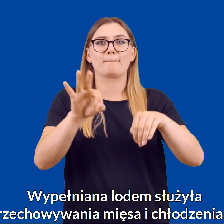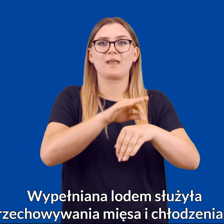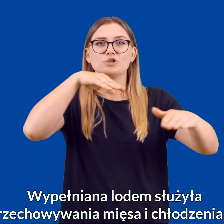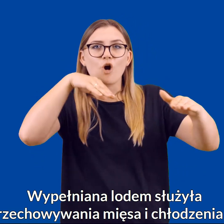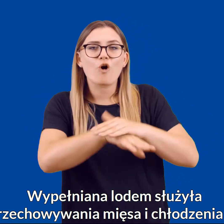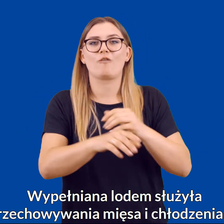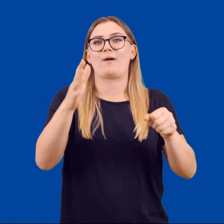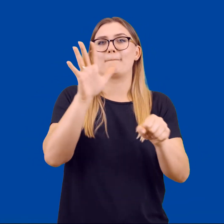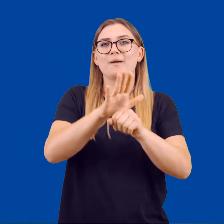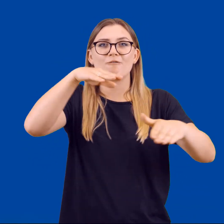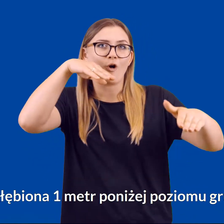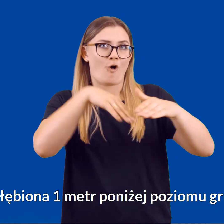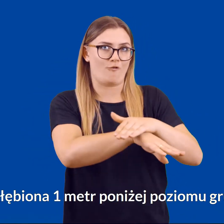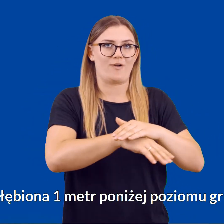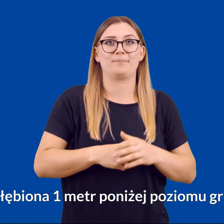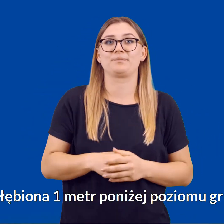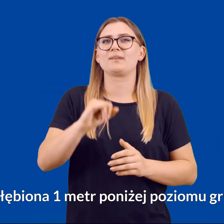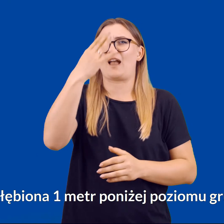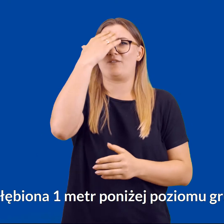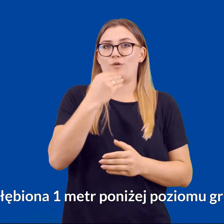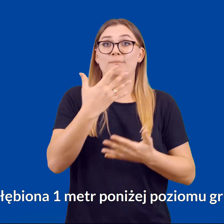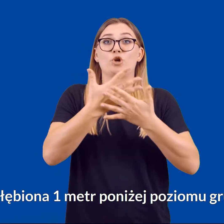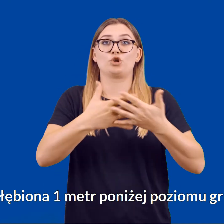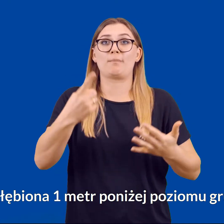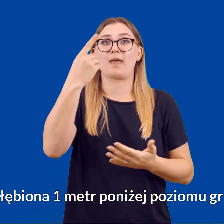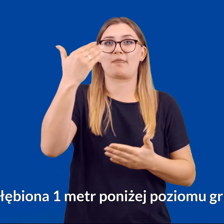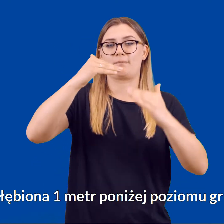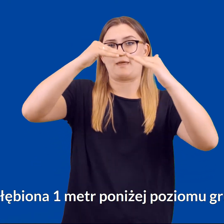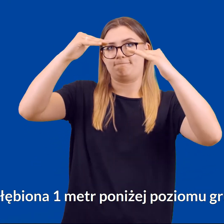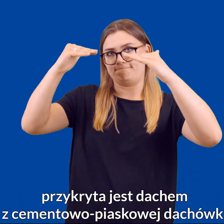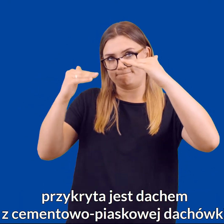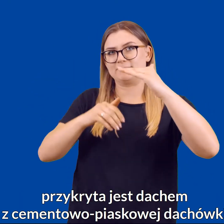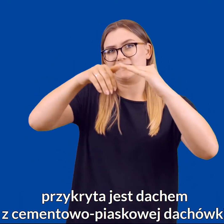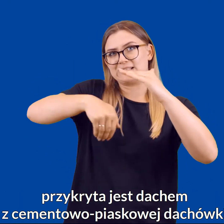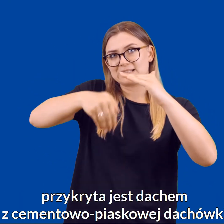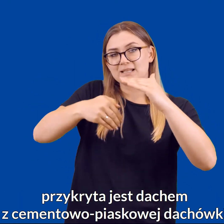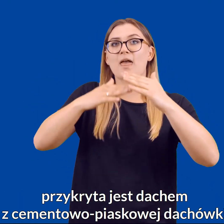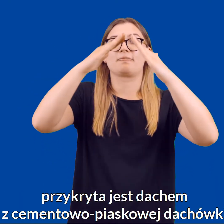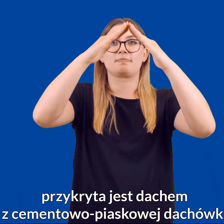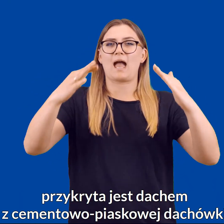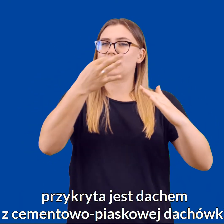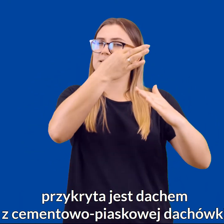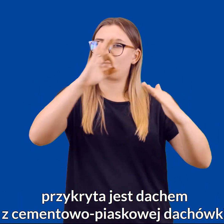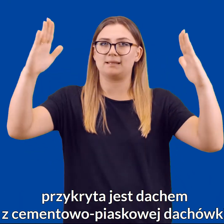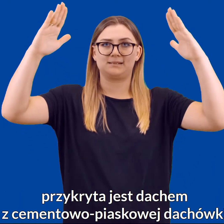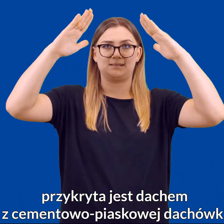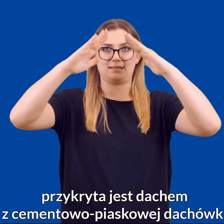chłodzenia piwa. Zagłębiona metr poniżej poziomu gruntu przykryta jest dachem z cementowo-piaskowej